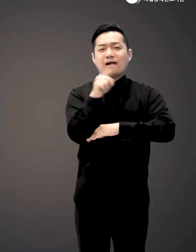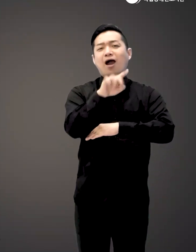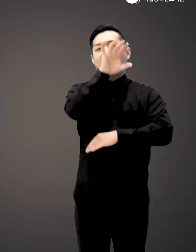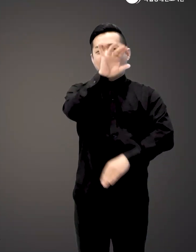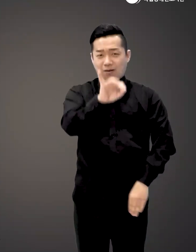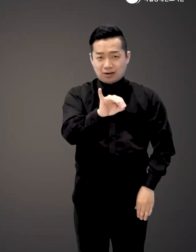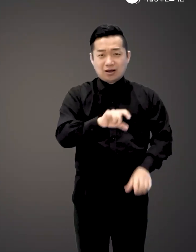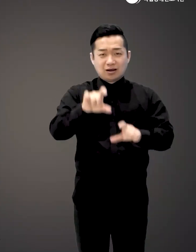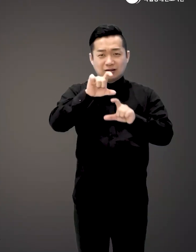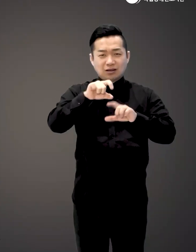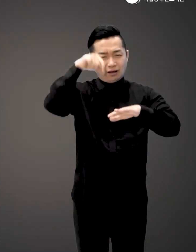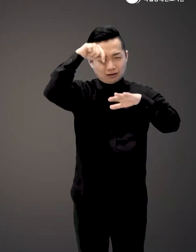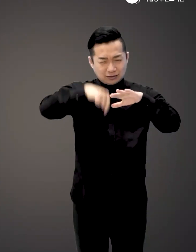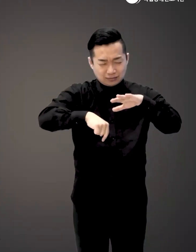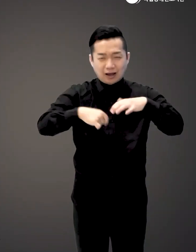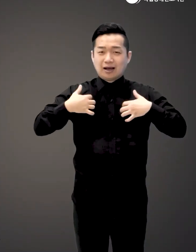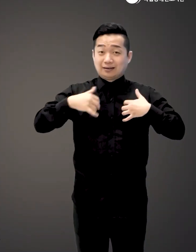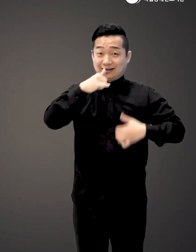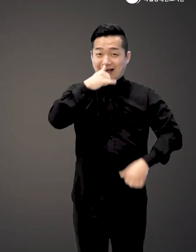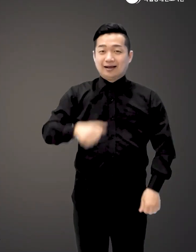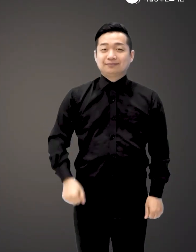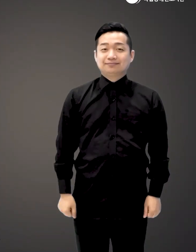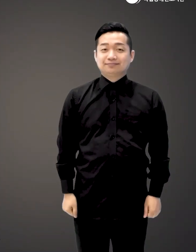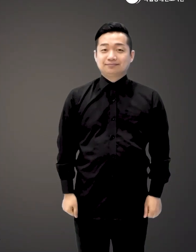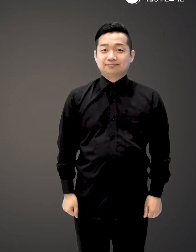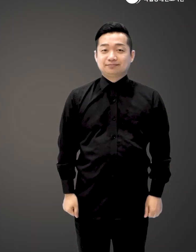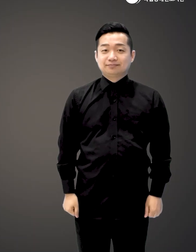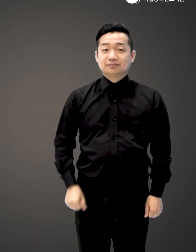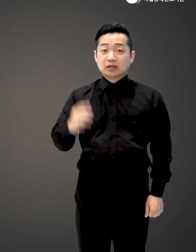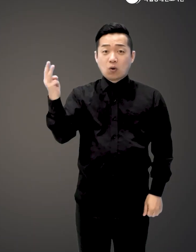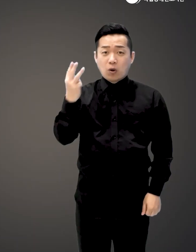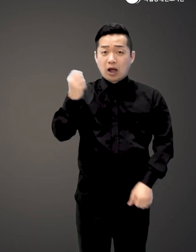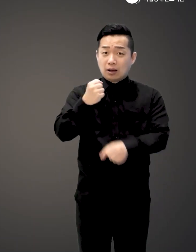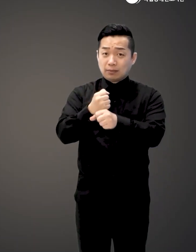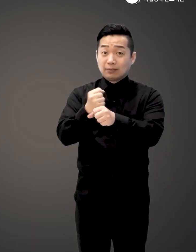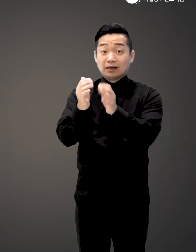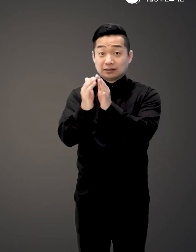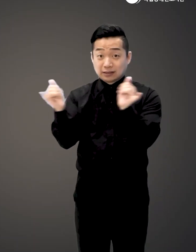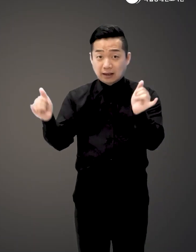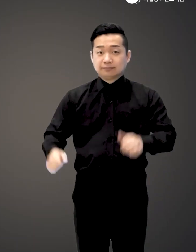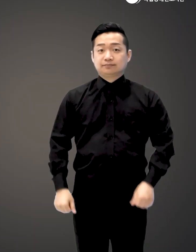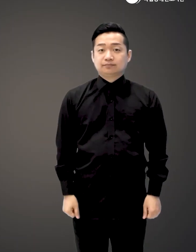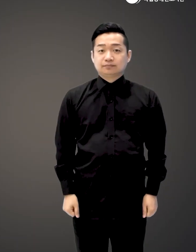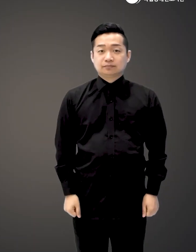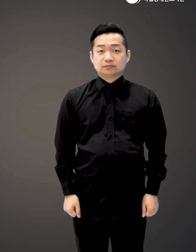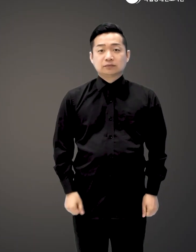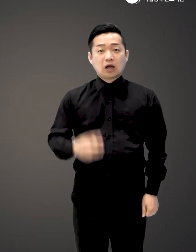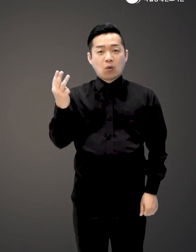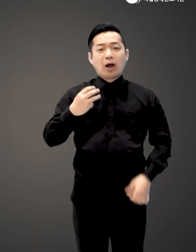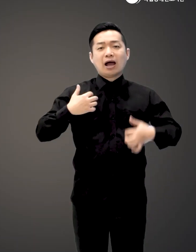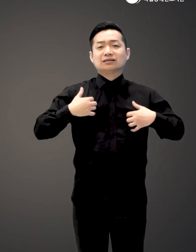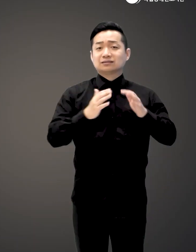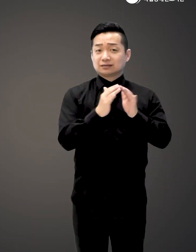어우러져 그래서 깊은 풍미를 느껴지게 합니다 와인을 만드는 사람들 즐기는 사람들